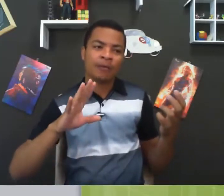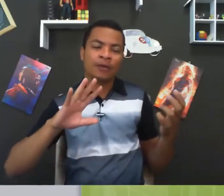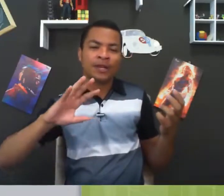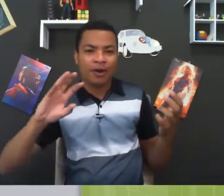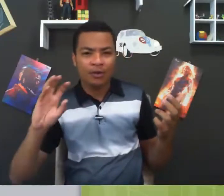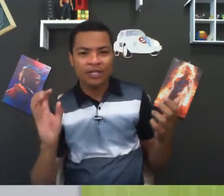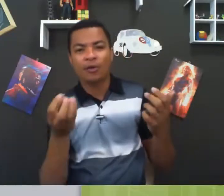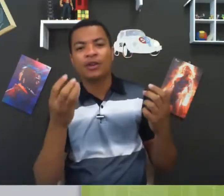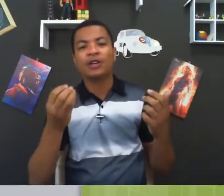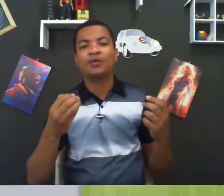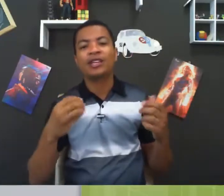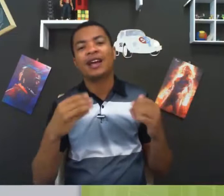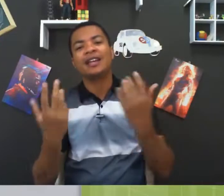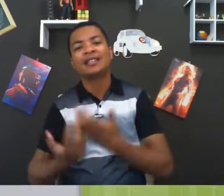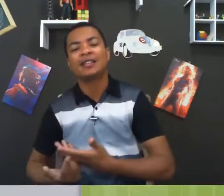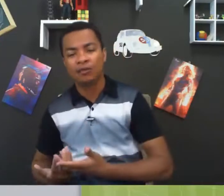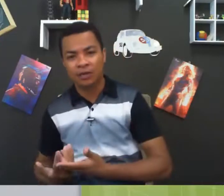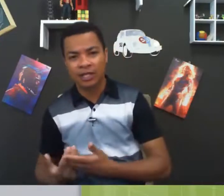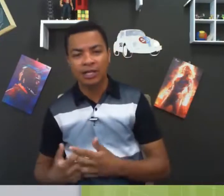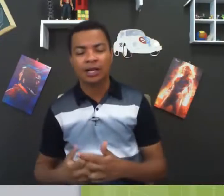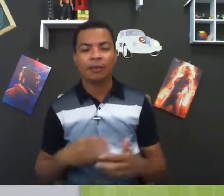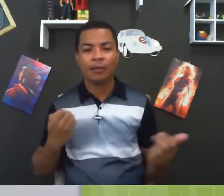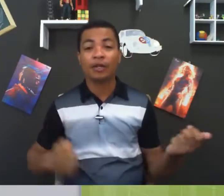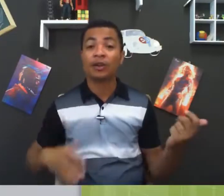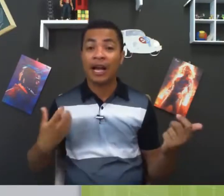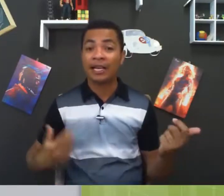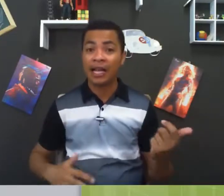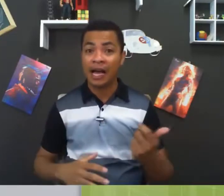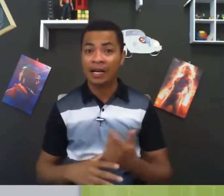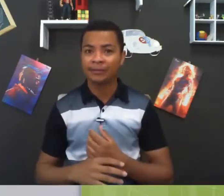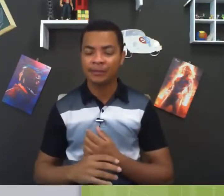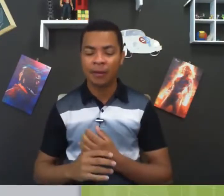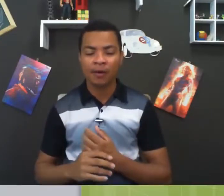Você vai usar o que o guitarrista usa para poder tocar a guitarra, tá bom?